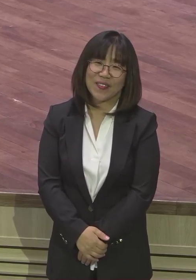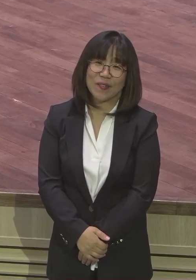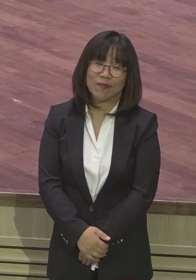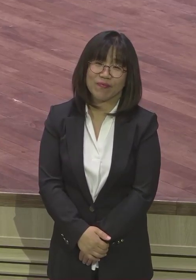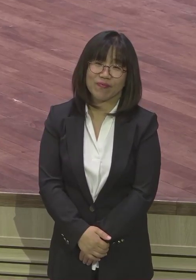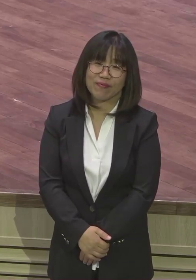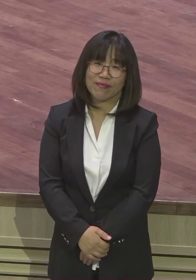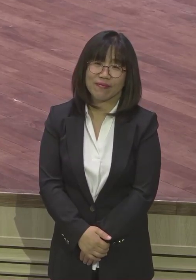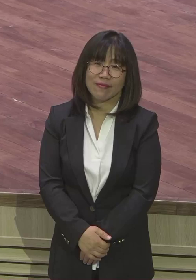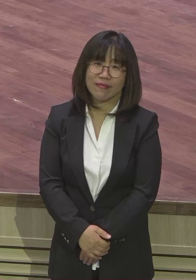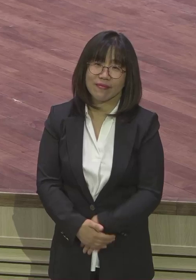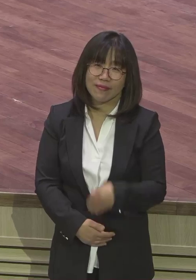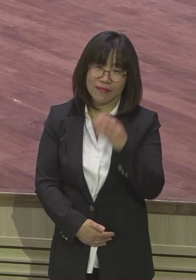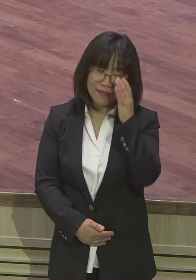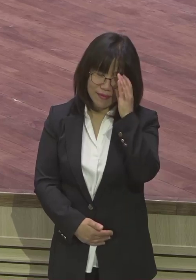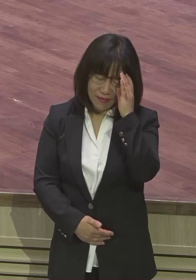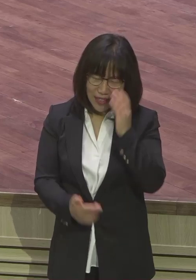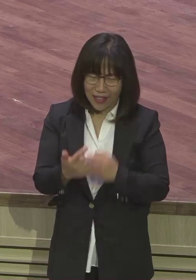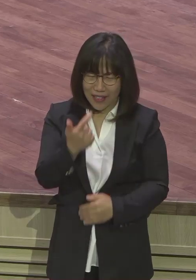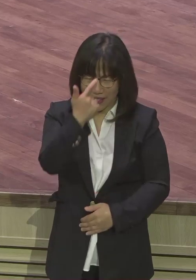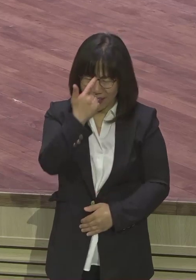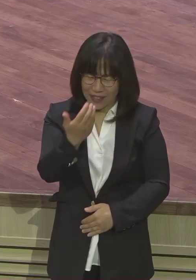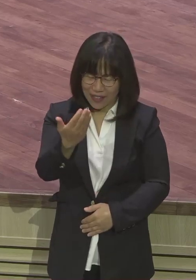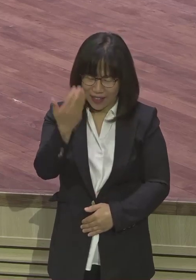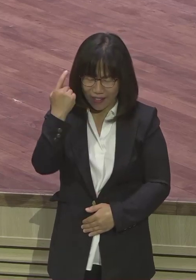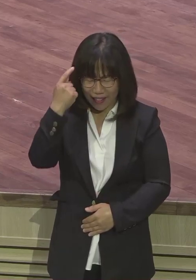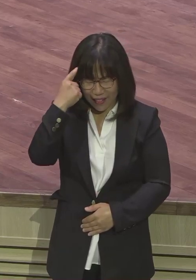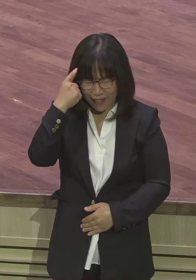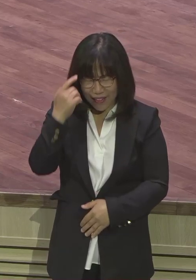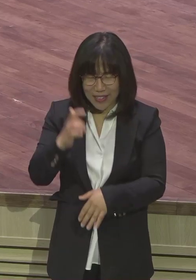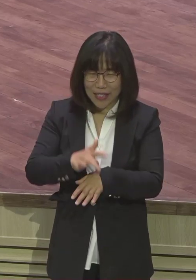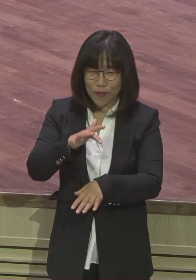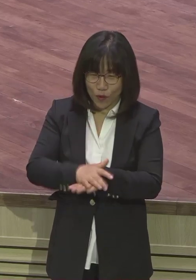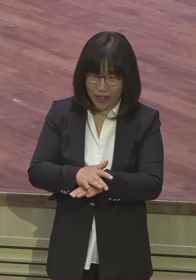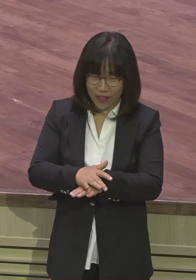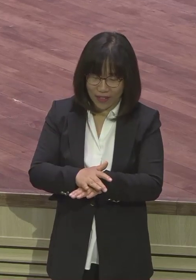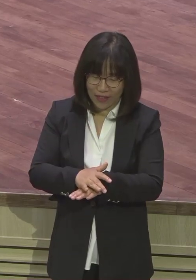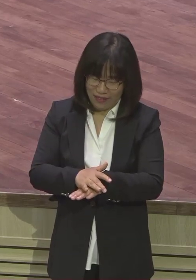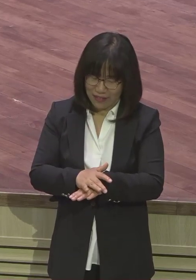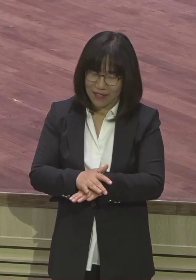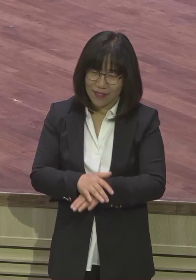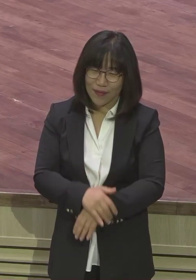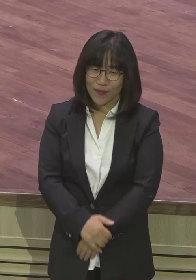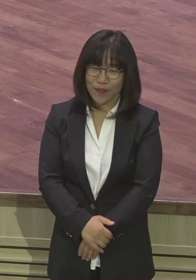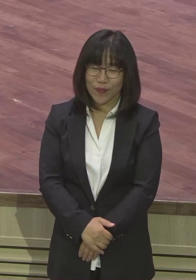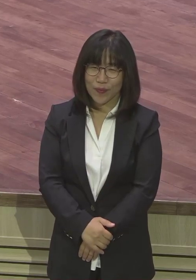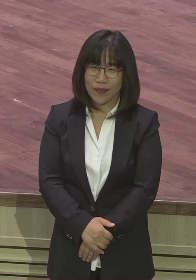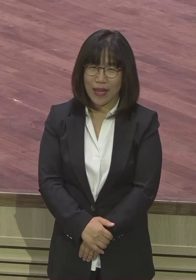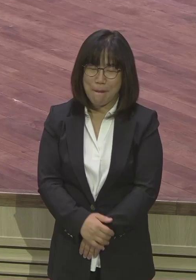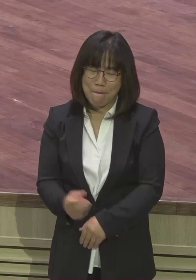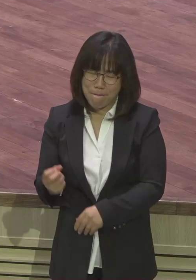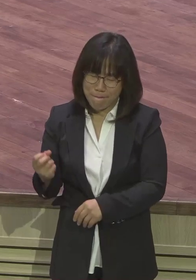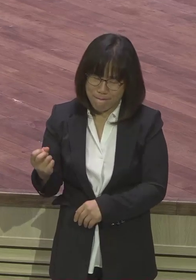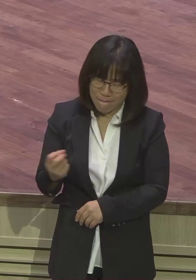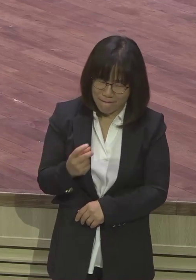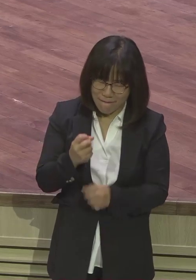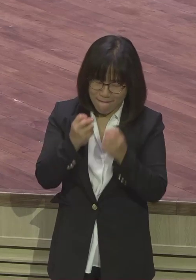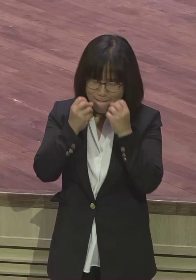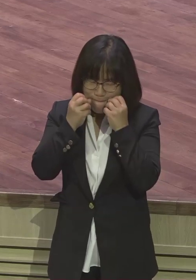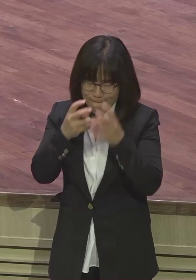그런데 이 애틀. 우리가 가지고 있는 이 애틀. 이거를 말이죠. 새틀로 바꾸는 게 일신을 지속